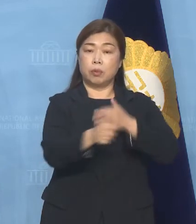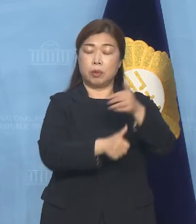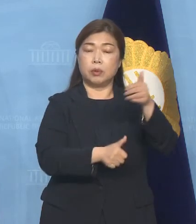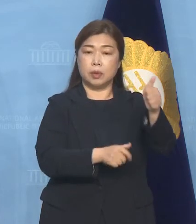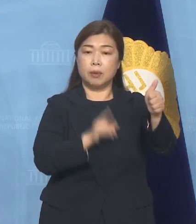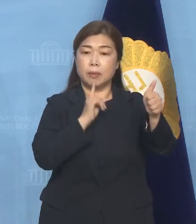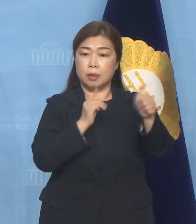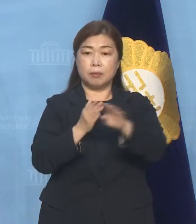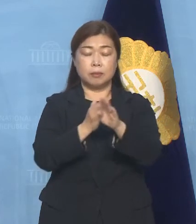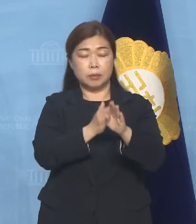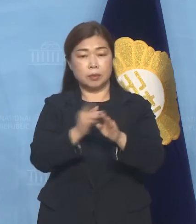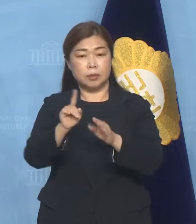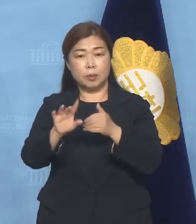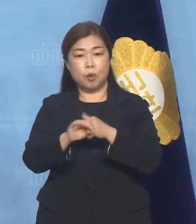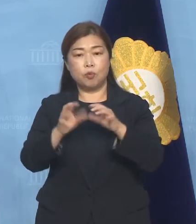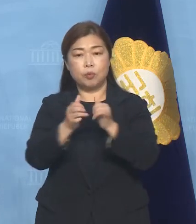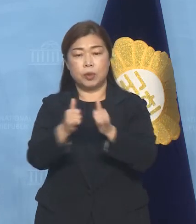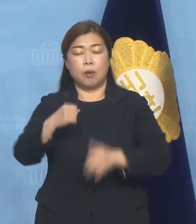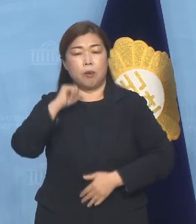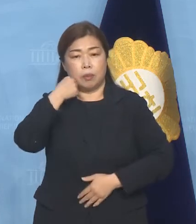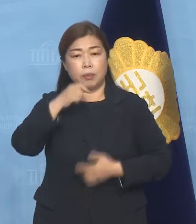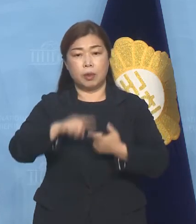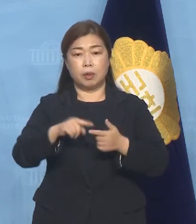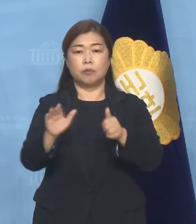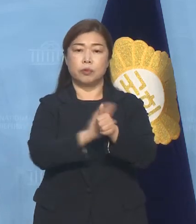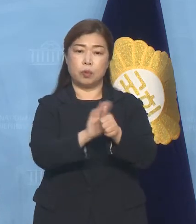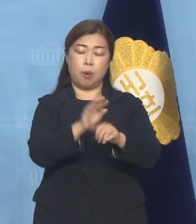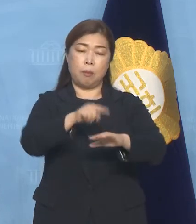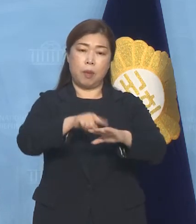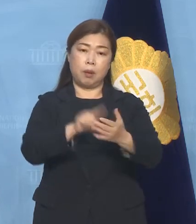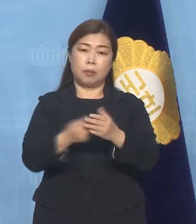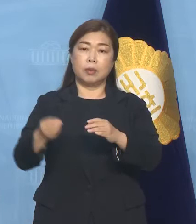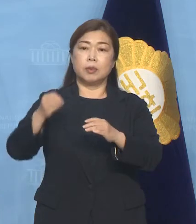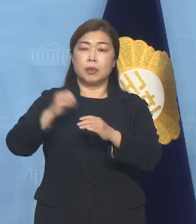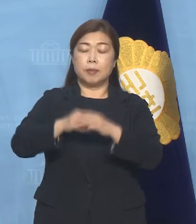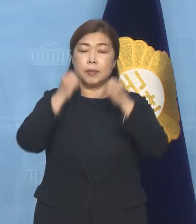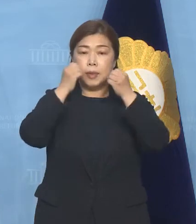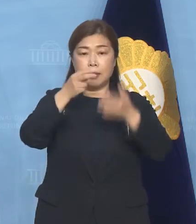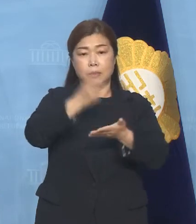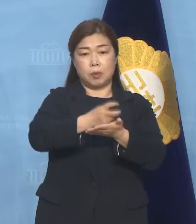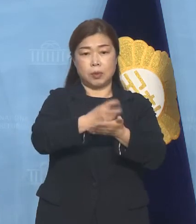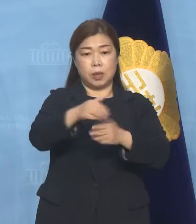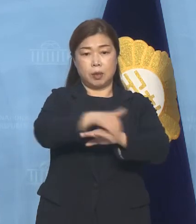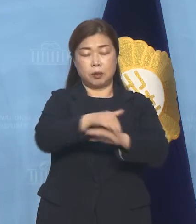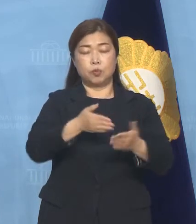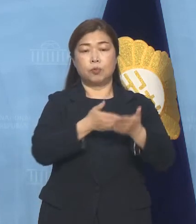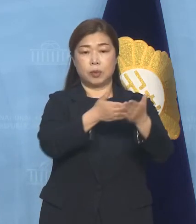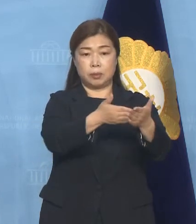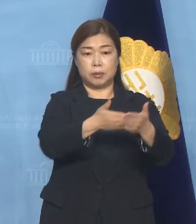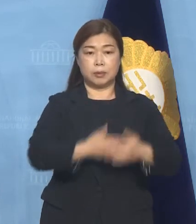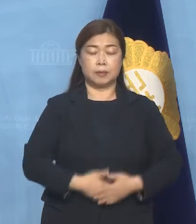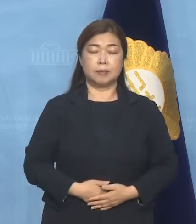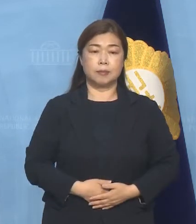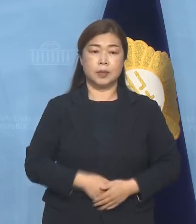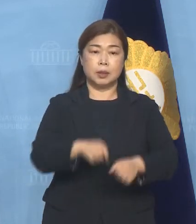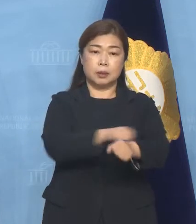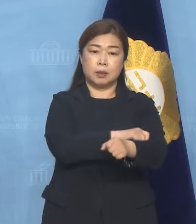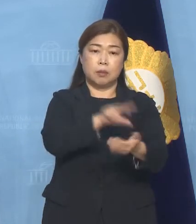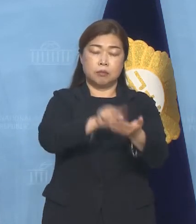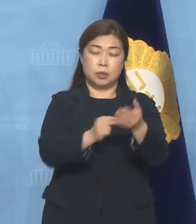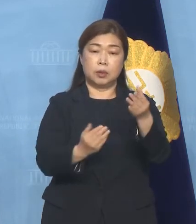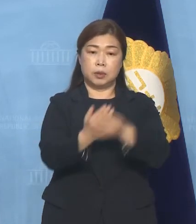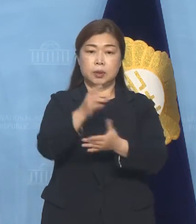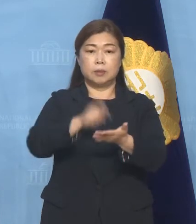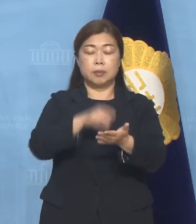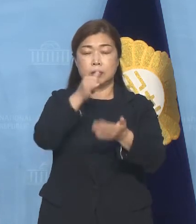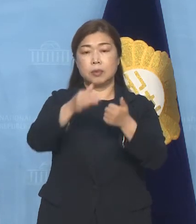국민의 어려움에 대한 위로와 국민의 마음을 잡는 뉴딜을 주문했습니다 특히 사안이 시급한 만큼